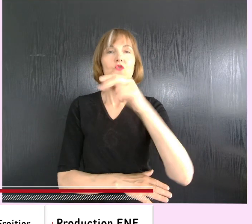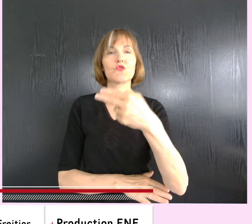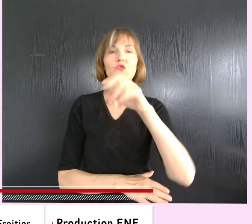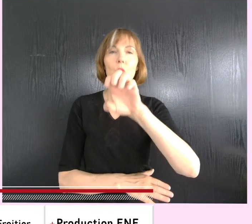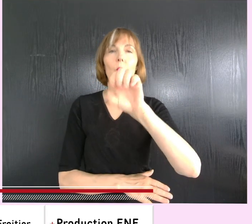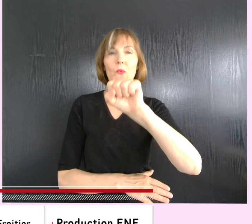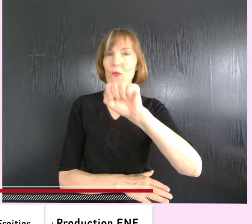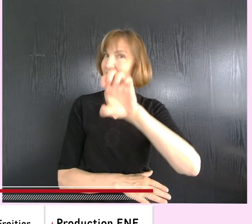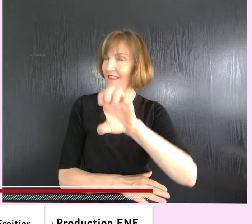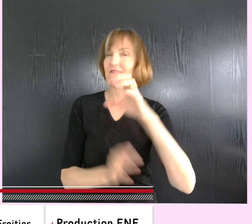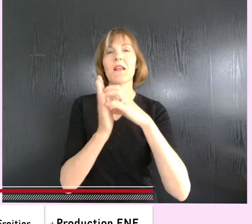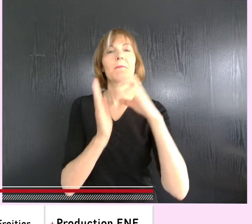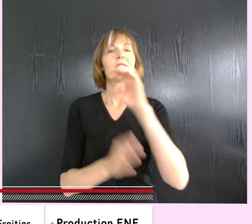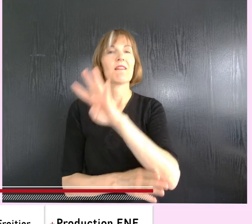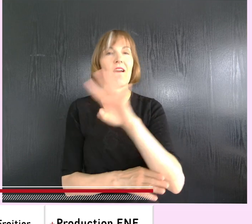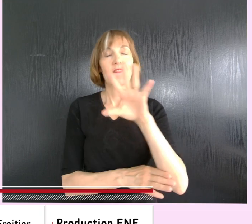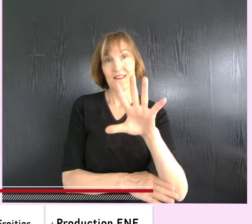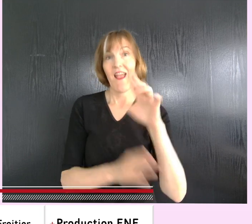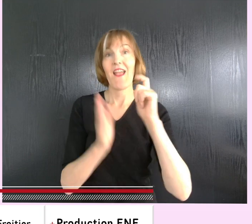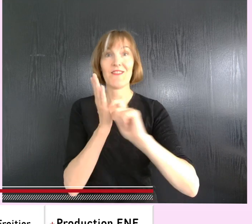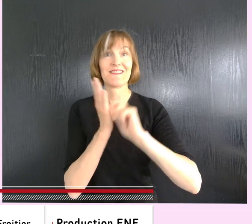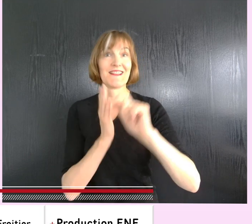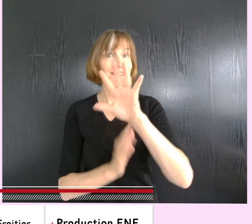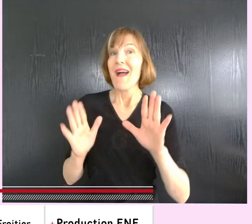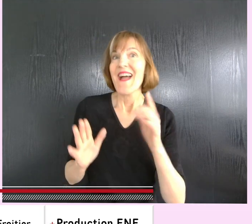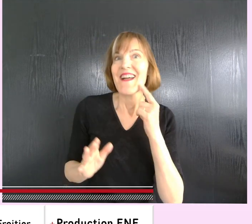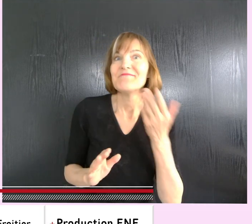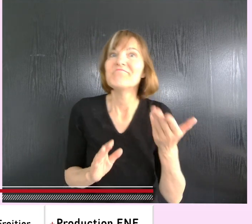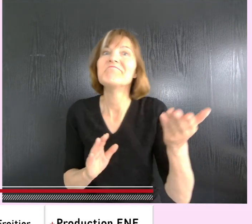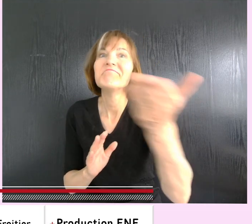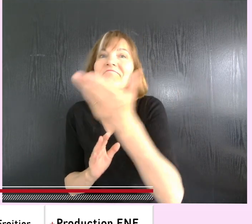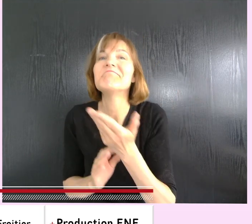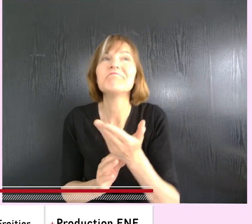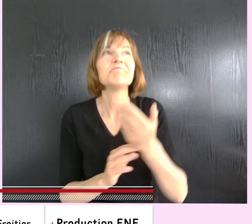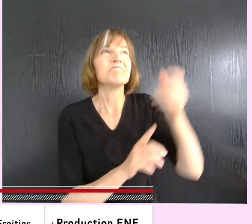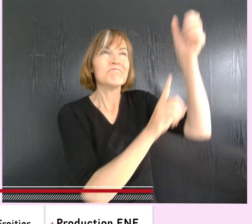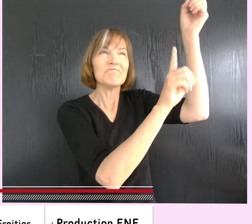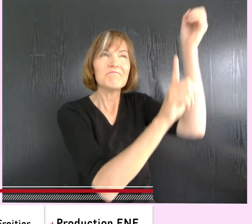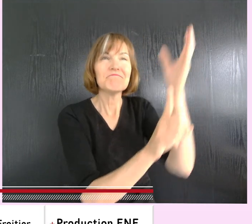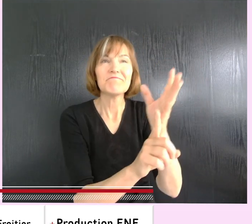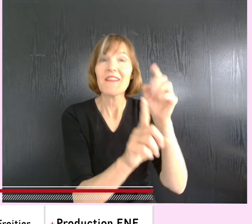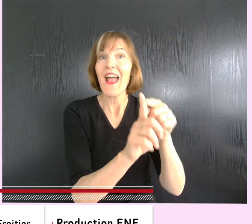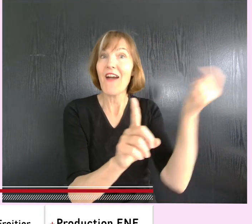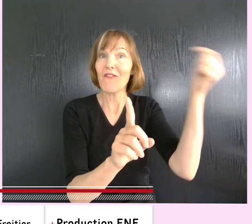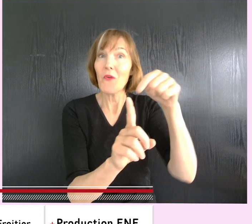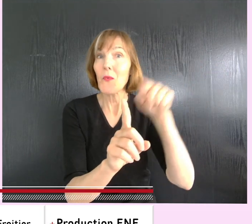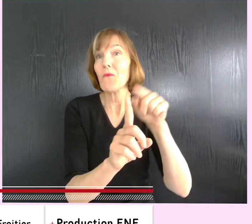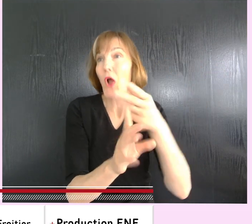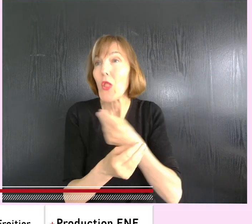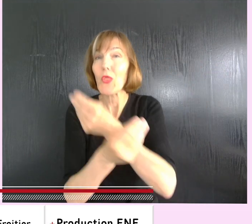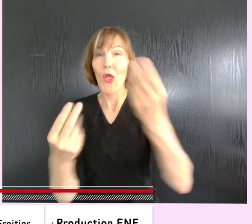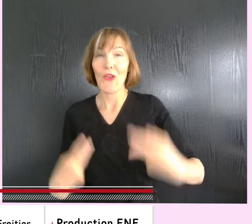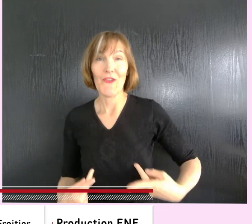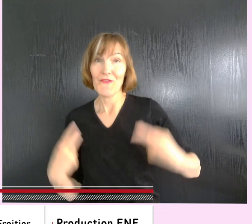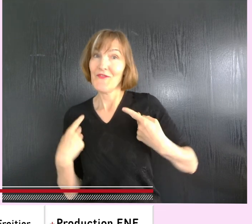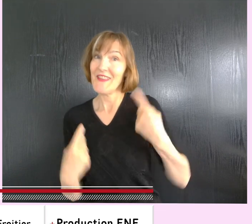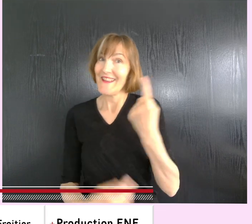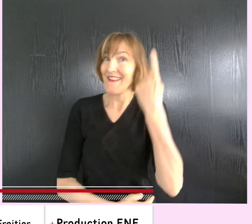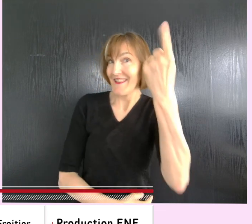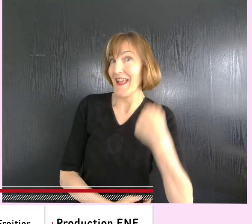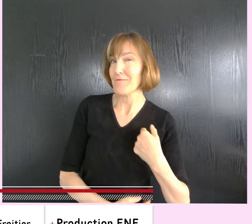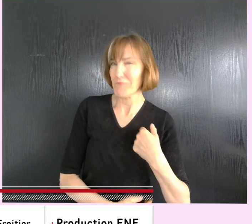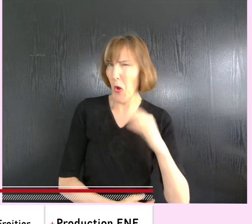chapitre 45 et au verset 5. Mais, dites-moi, celui qui est venu nous sauver de la mort